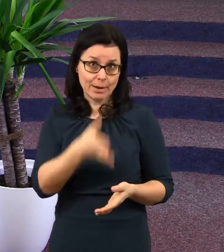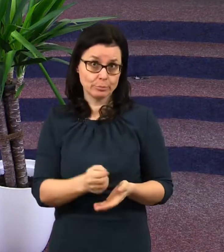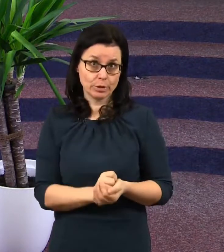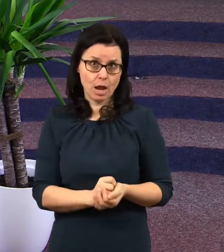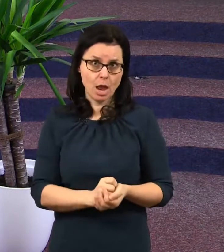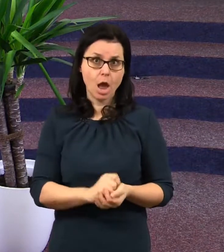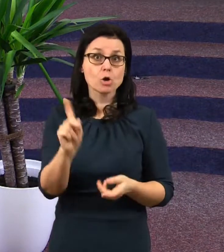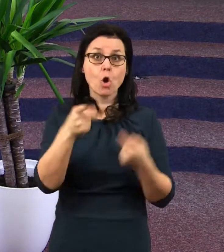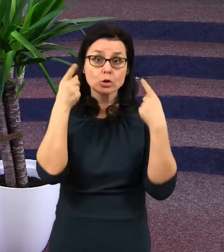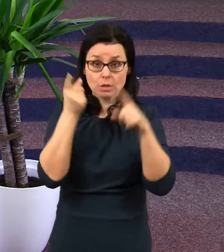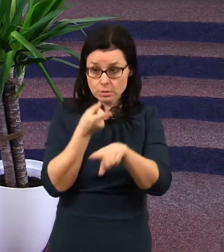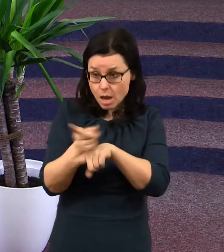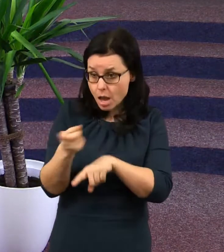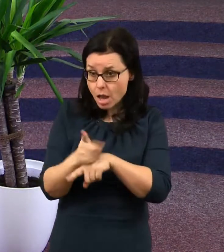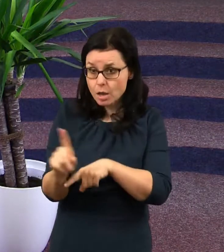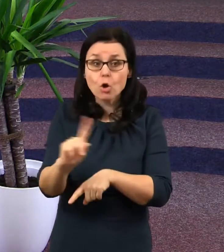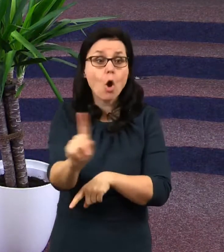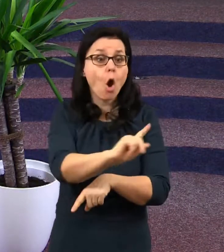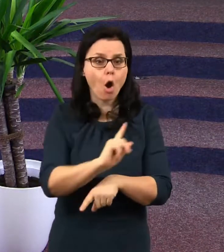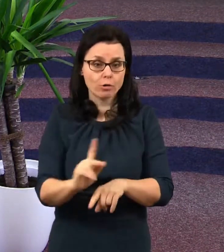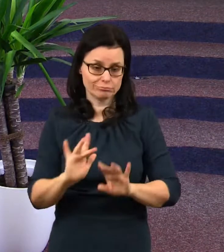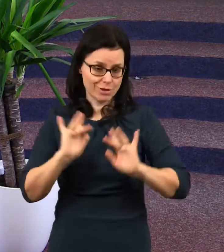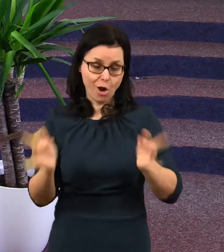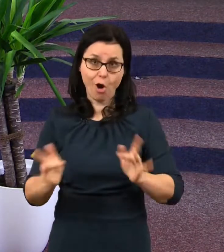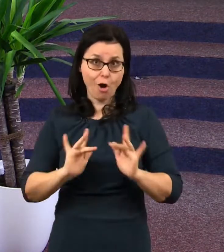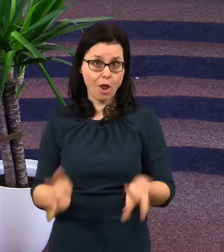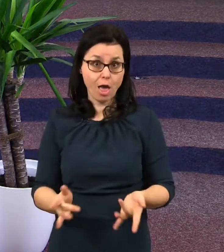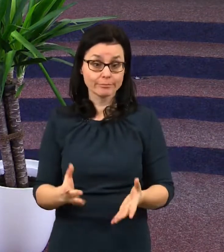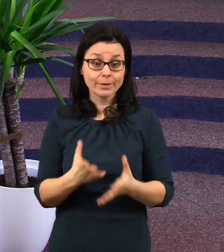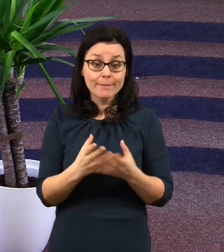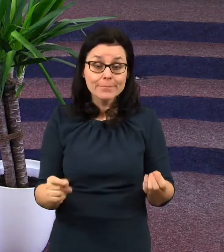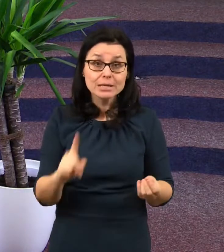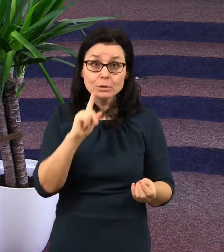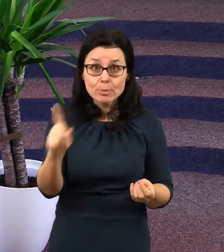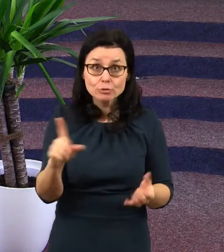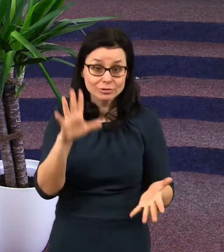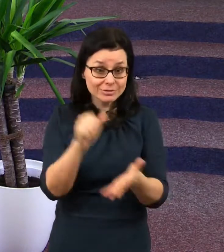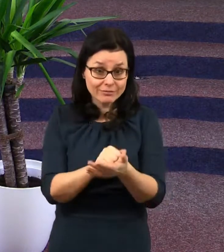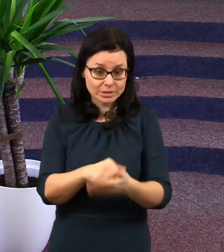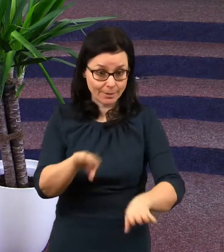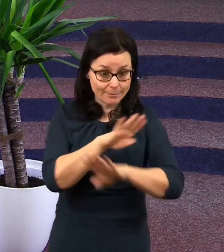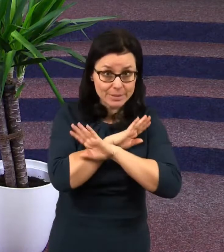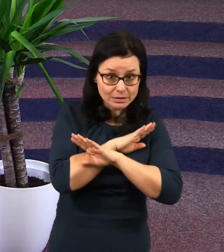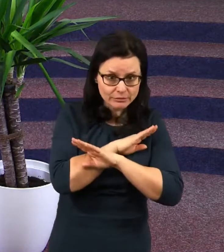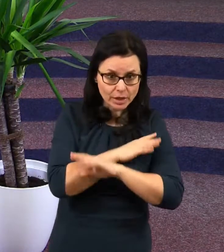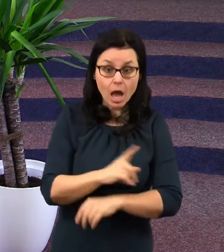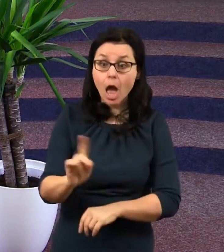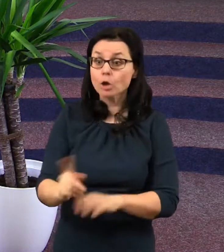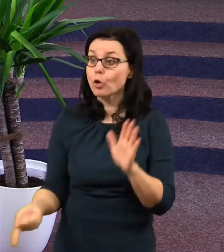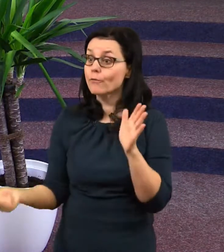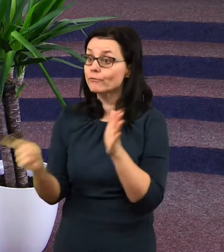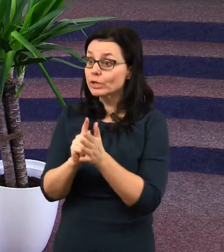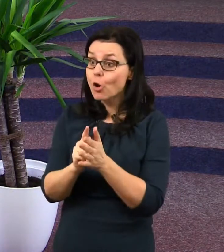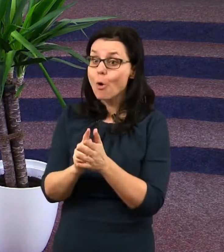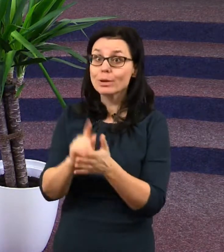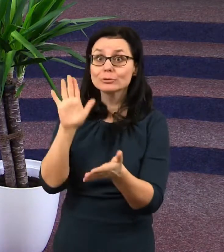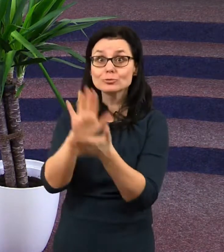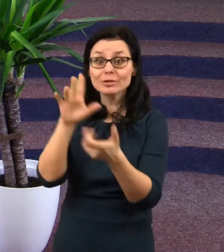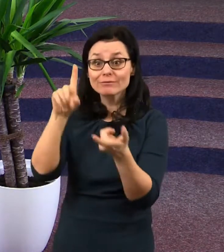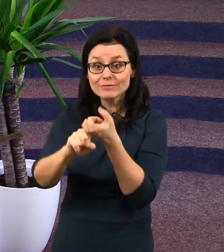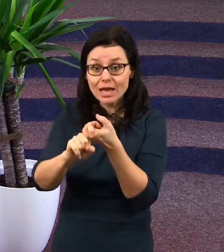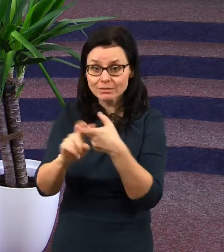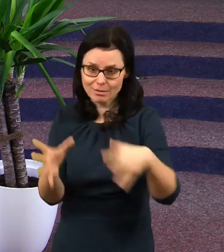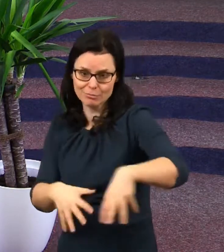nikoho pokoušet. Bezbožní budou mrtví a vykoupení ti odešly do nebe. Země zůstalá